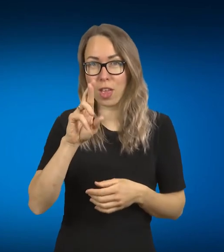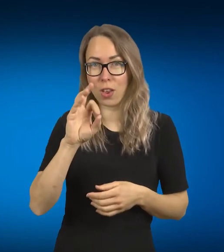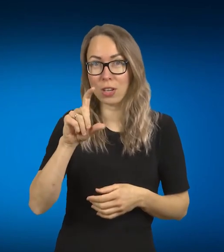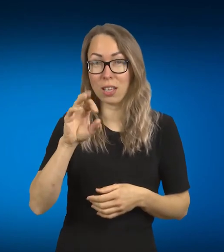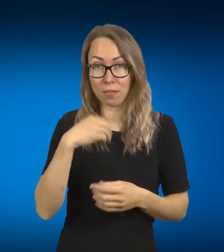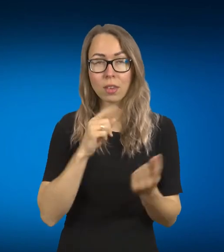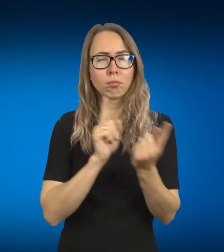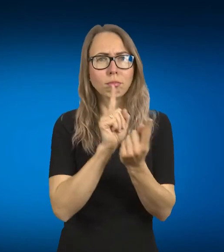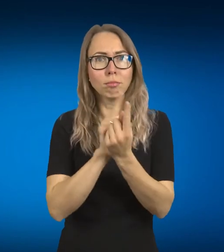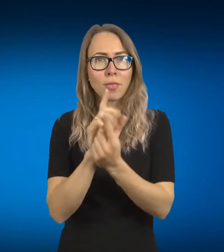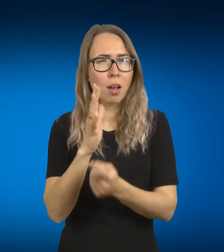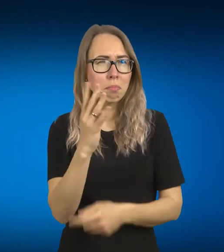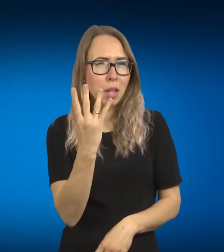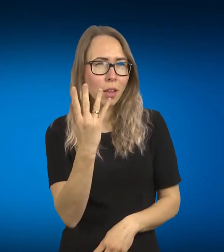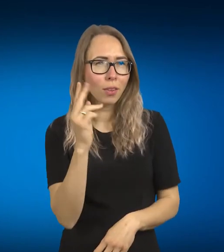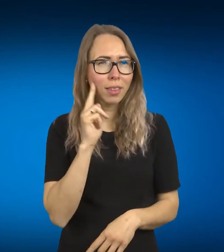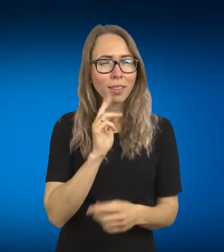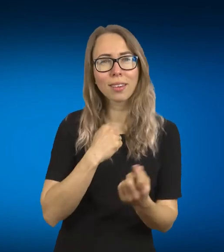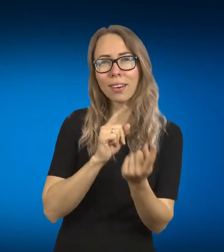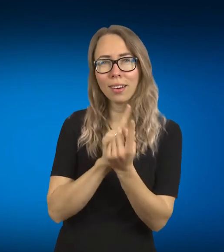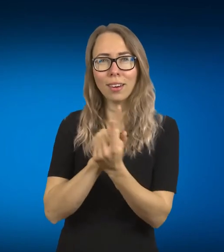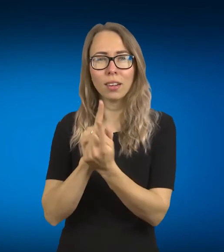žmonės ir tada galvoju kažkaip,